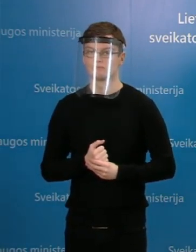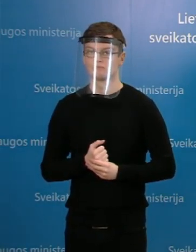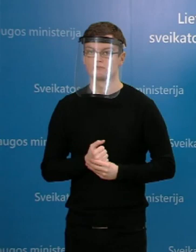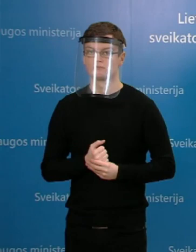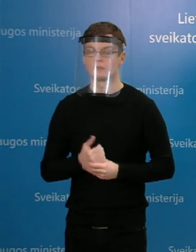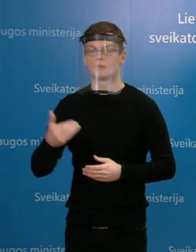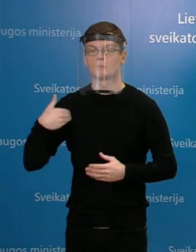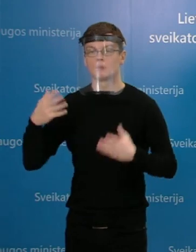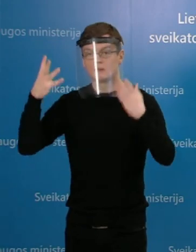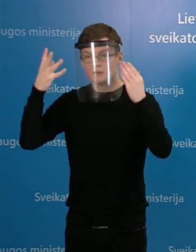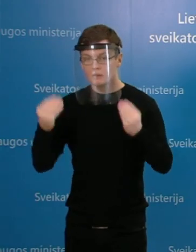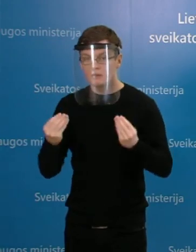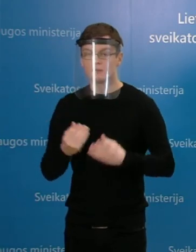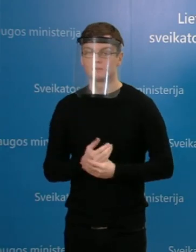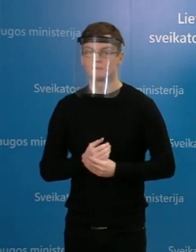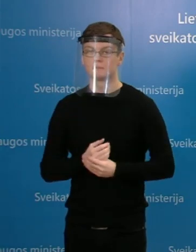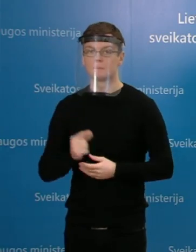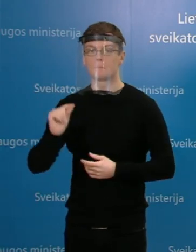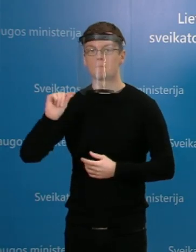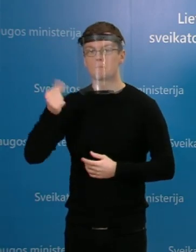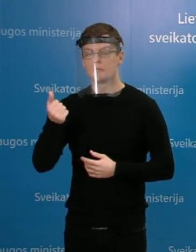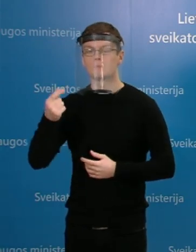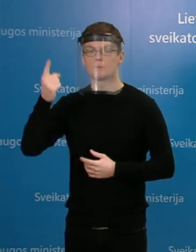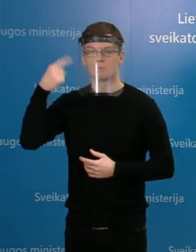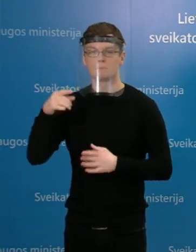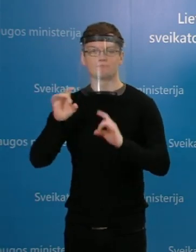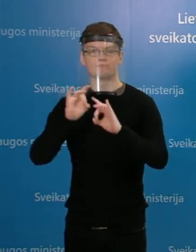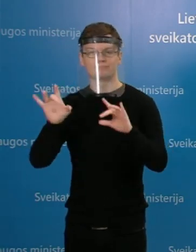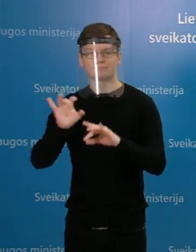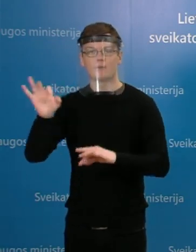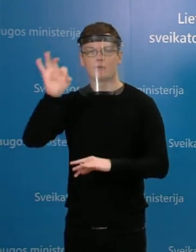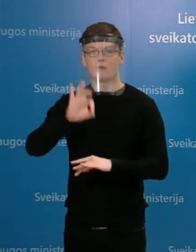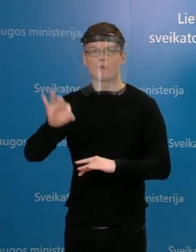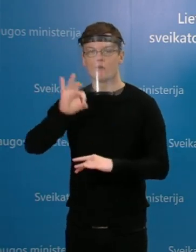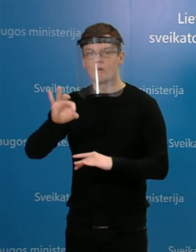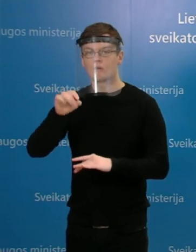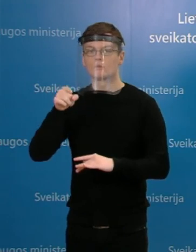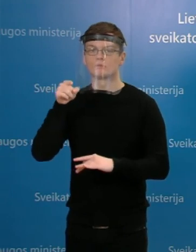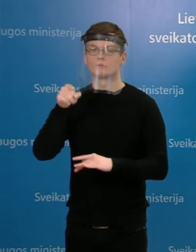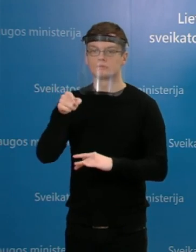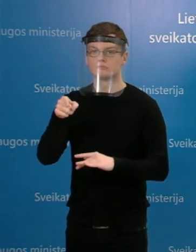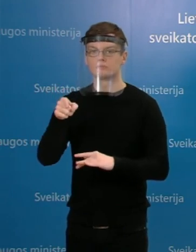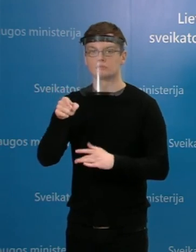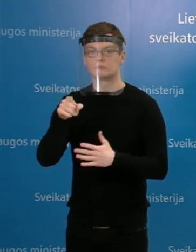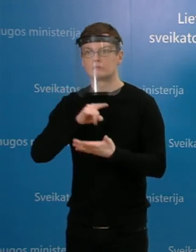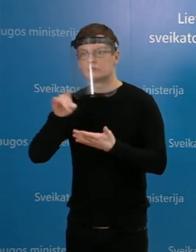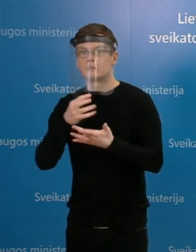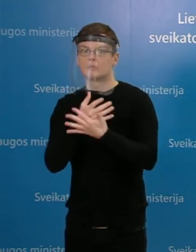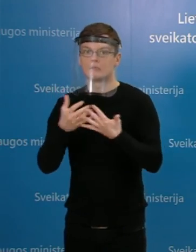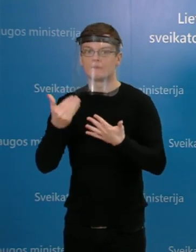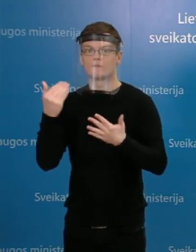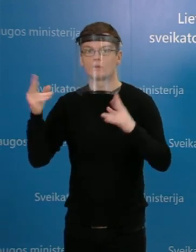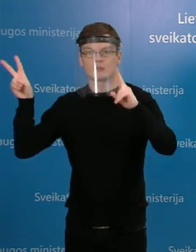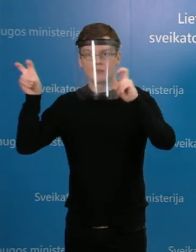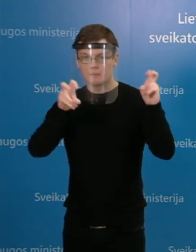Labadiena. Pirmiausiai, tradiciškai supažindinsiu su skaičiais ir po to pristatysiu kitas aktualias